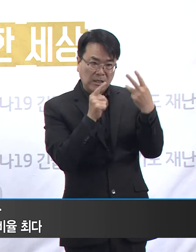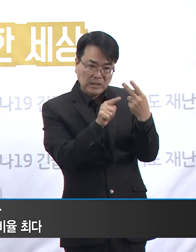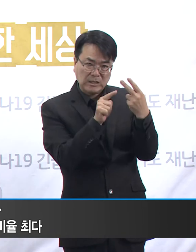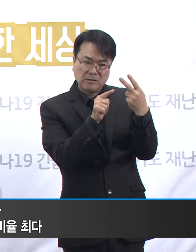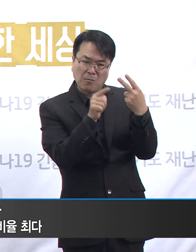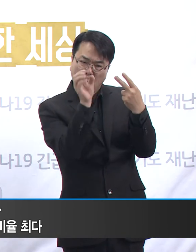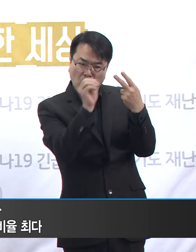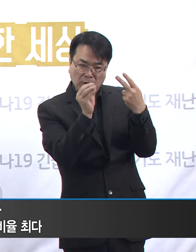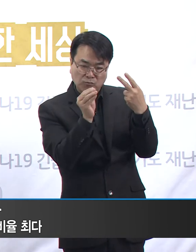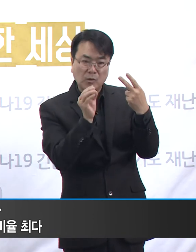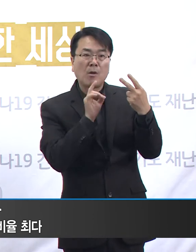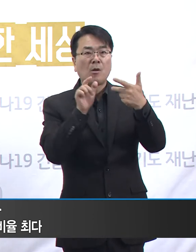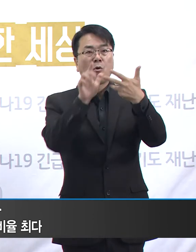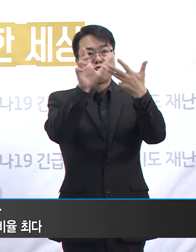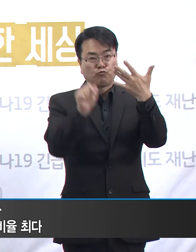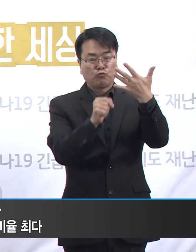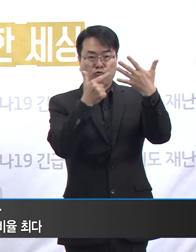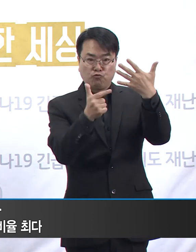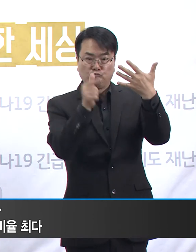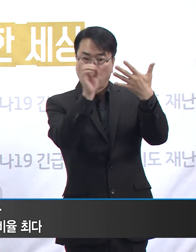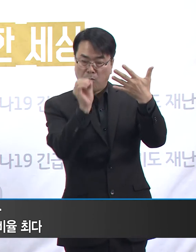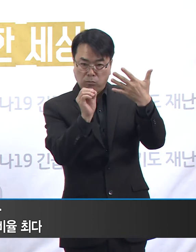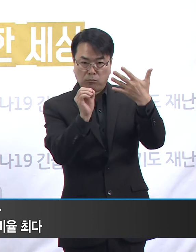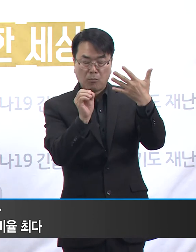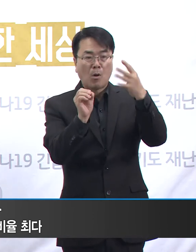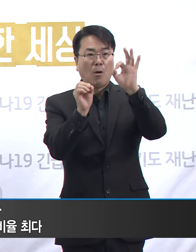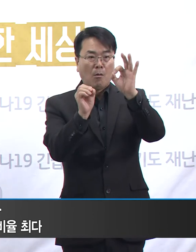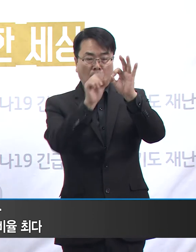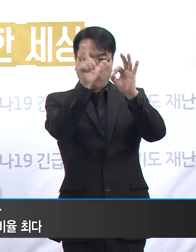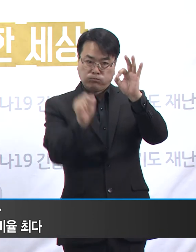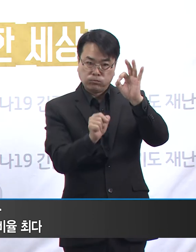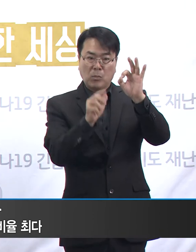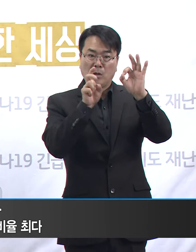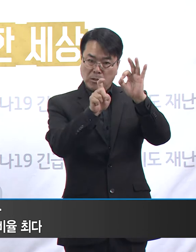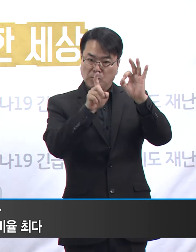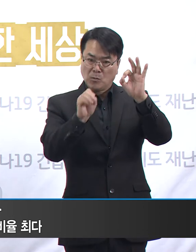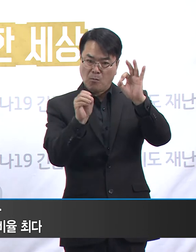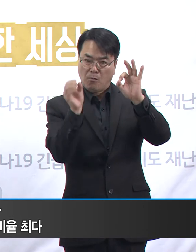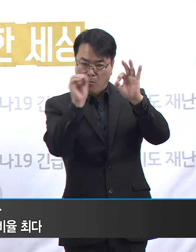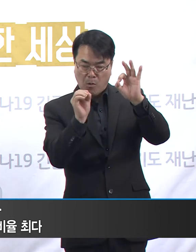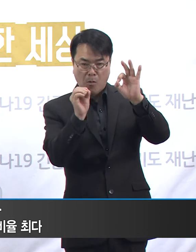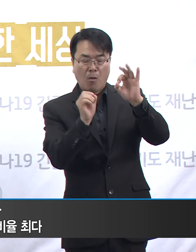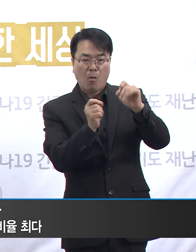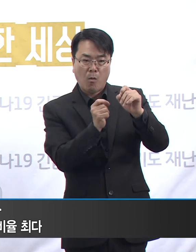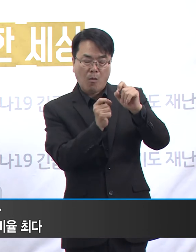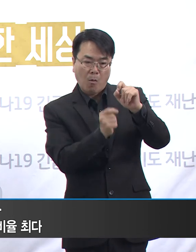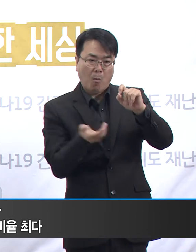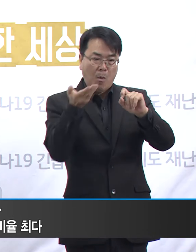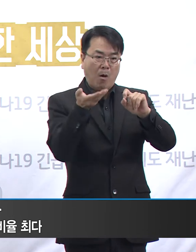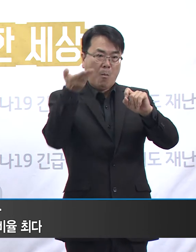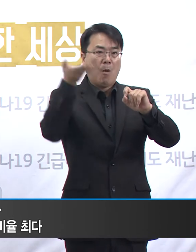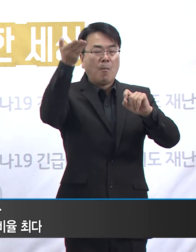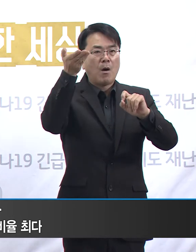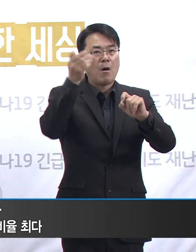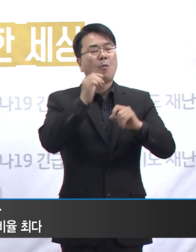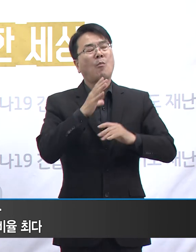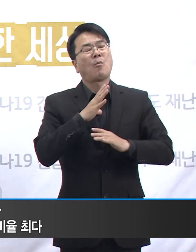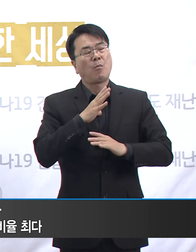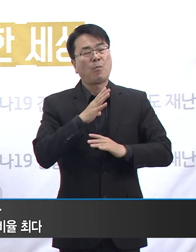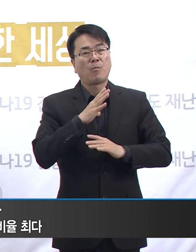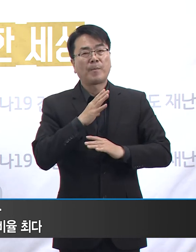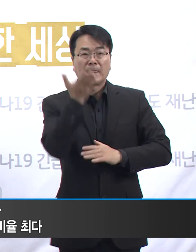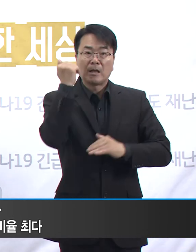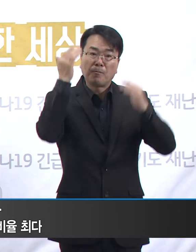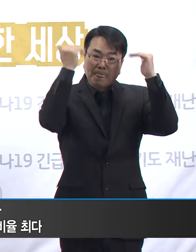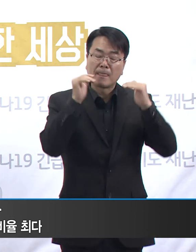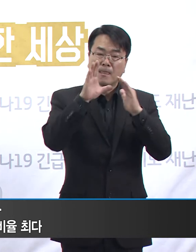6.78%, 10월에는 13.53%로 급격히 증가했습니다. 지난